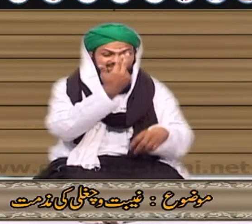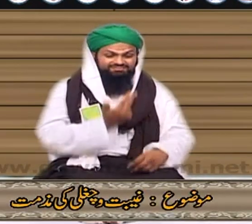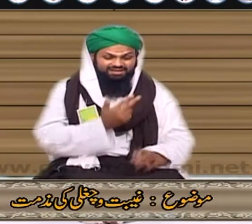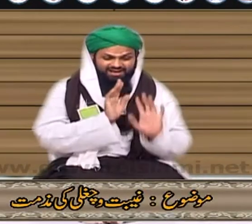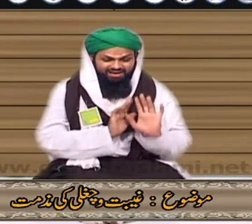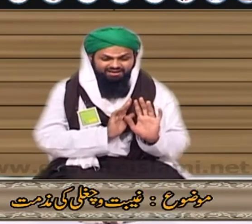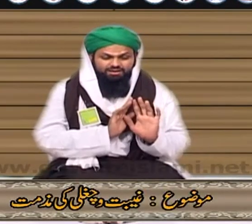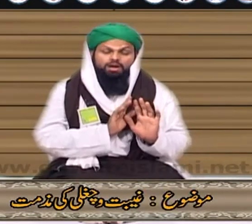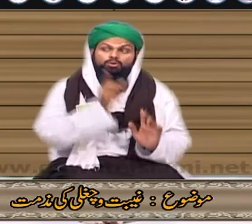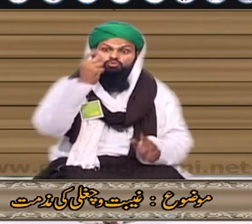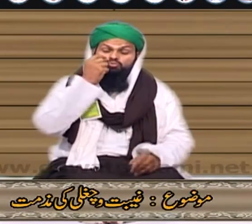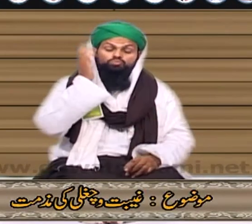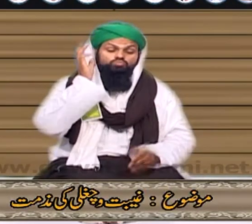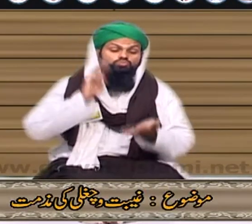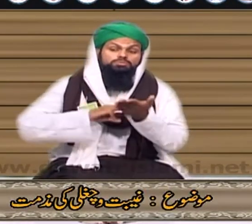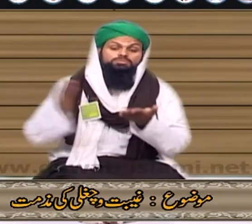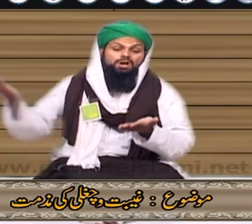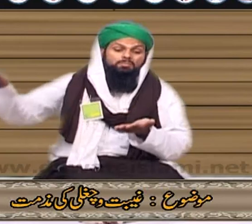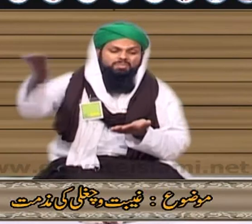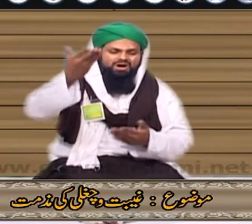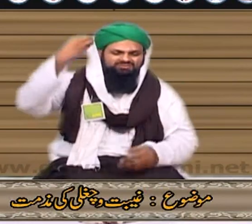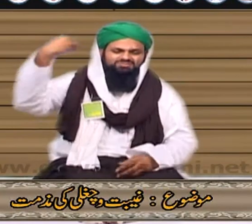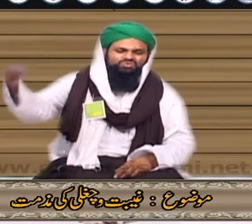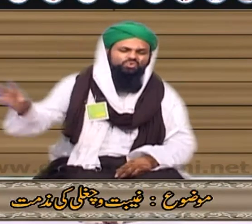ملتا ہے تو آپ دوسروں کے لئے یہ باتیں کیوں پسند نہیں کرتے ہیں میری طبعہ کے لئے